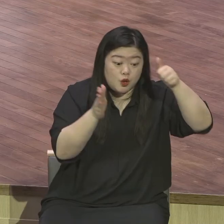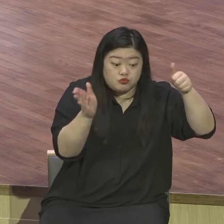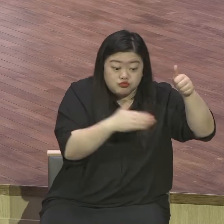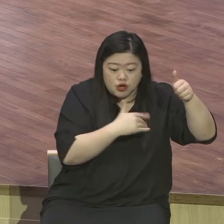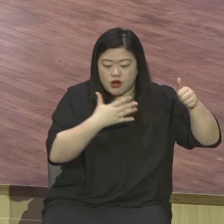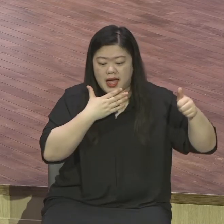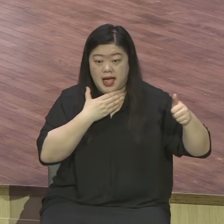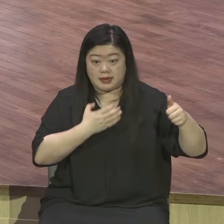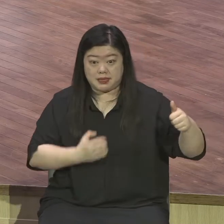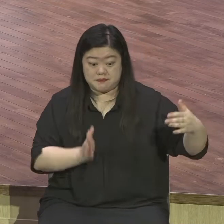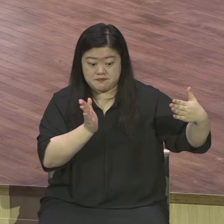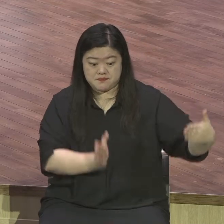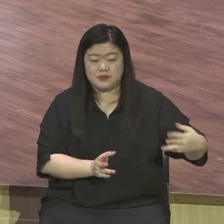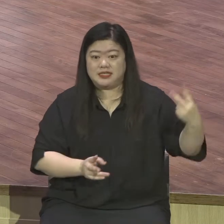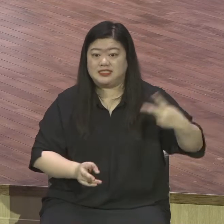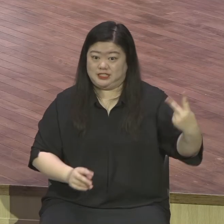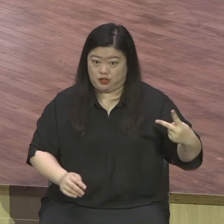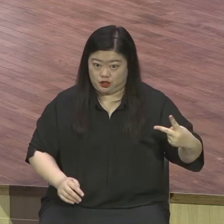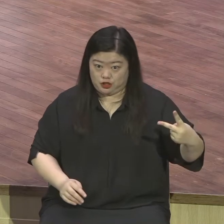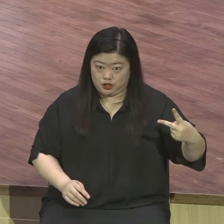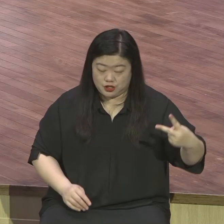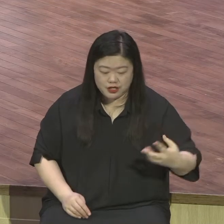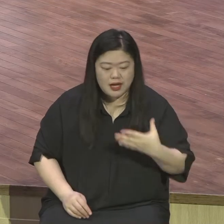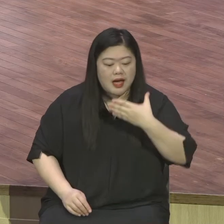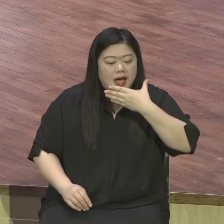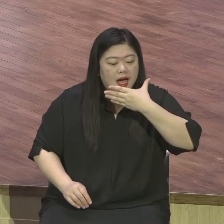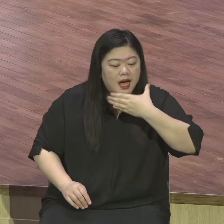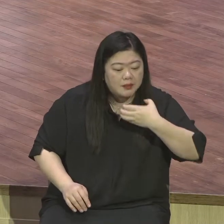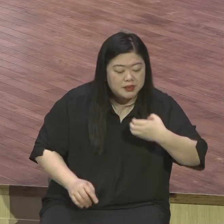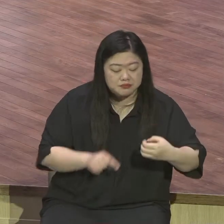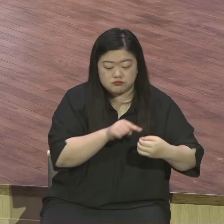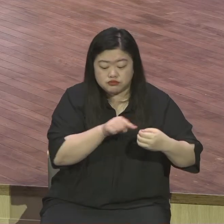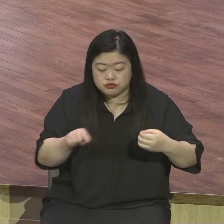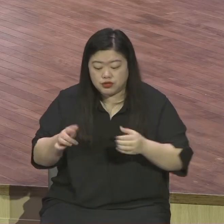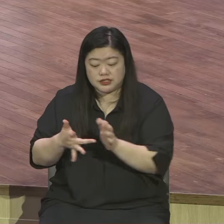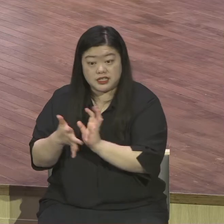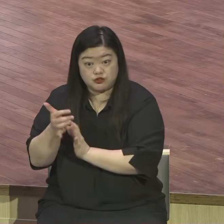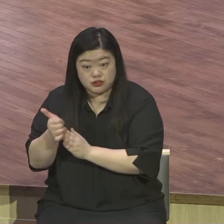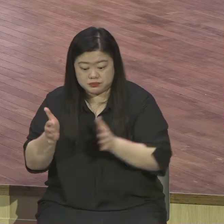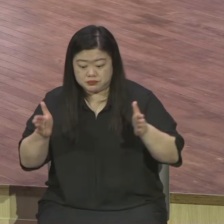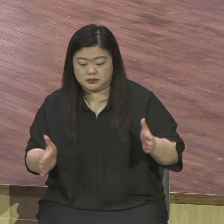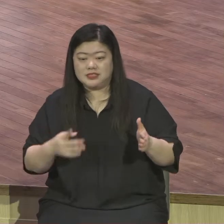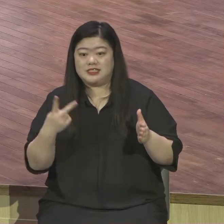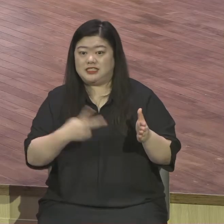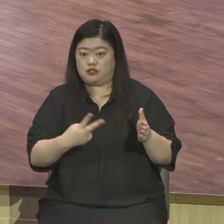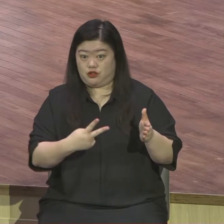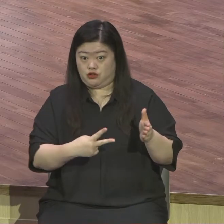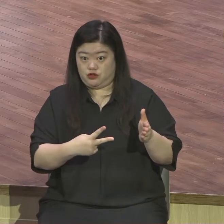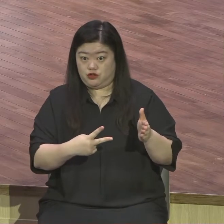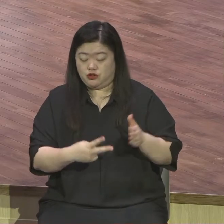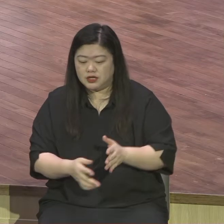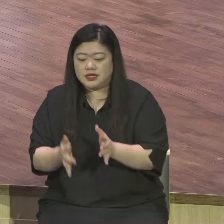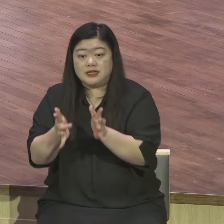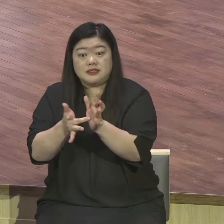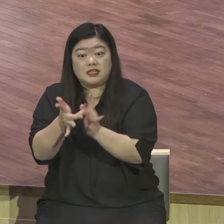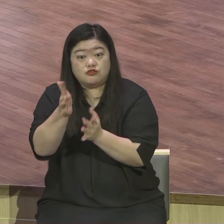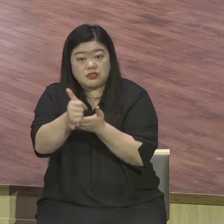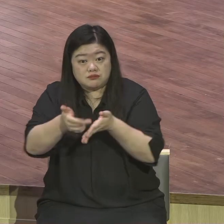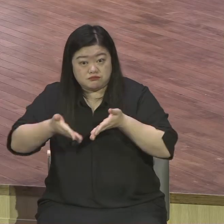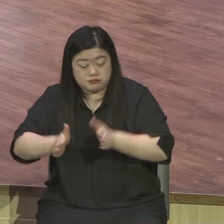달과 별이 어떻게인지 모르겠지만 어떻든 간에 인류 역사는 그건 그래요